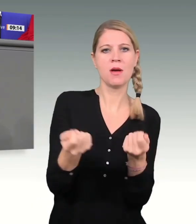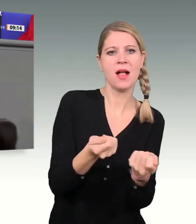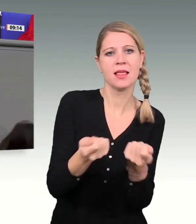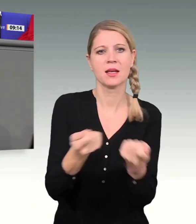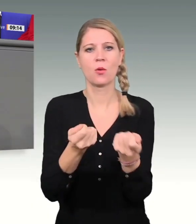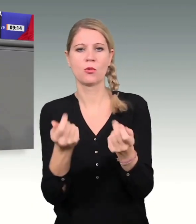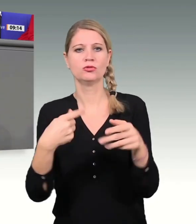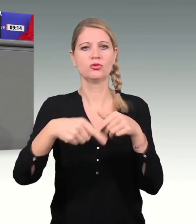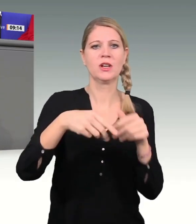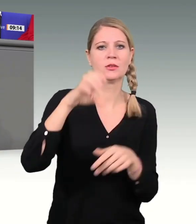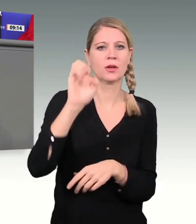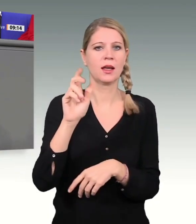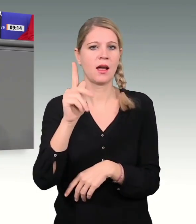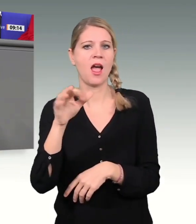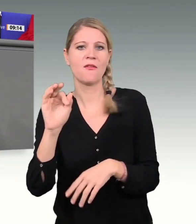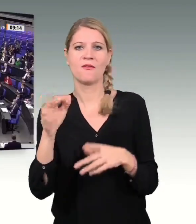beim nächsten Mal bei Rot fahren darf.